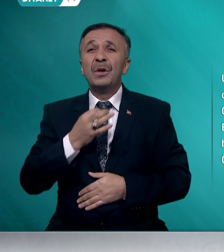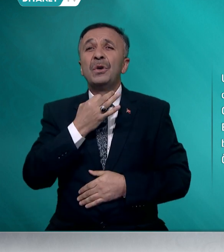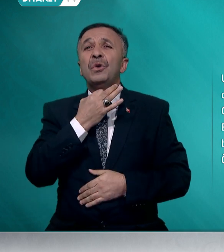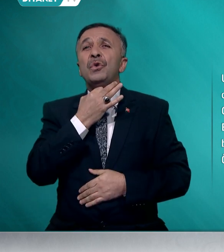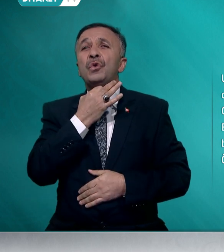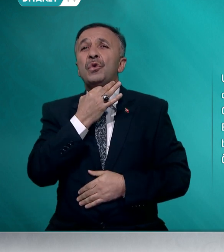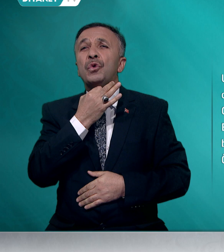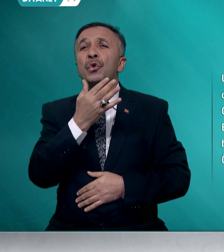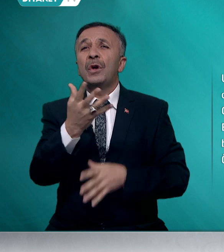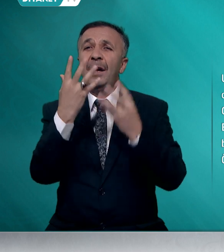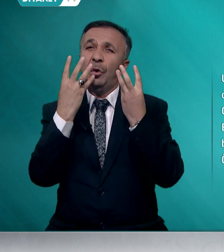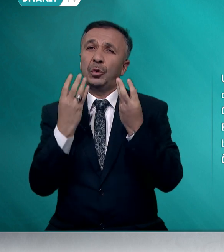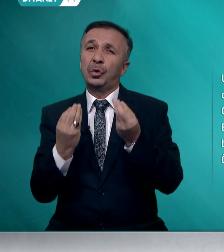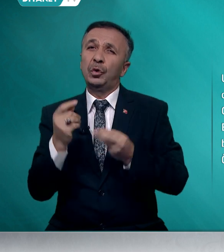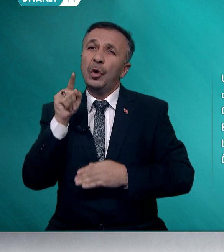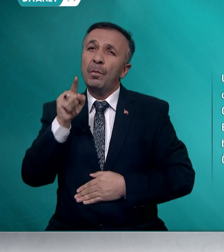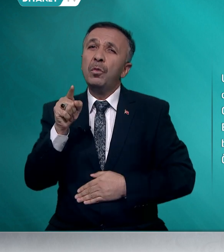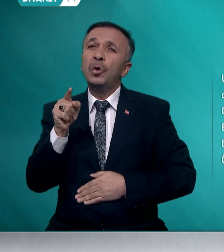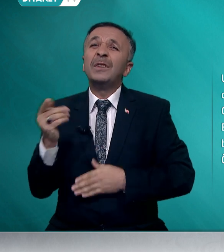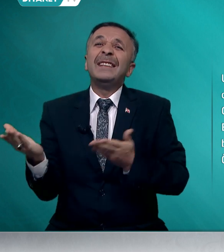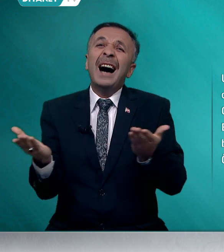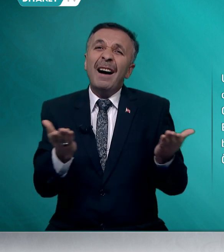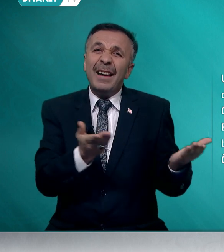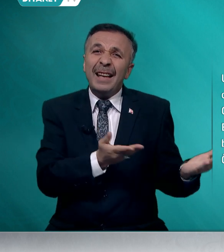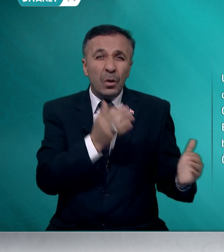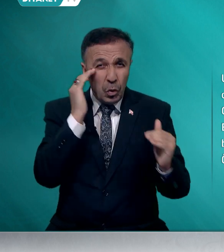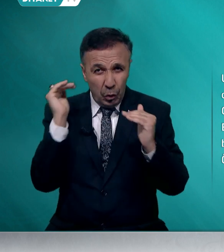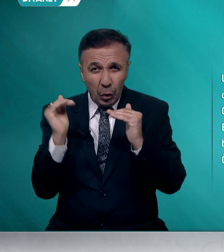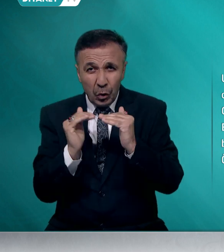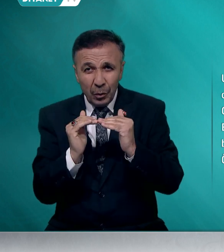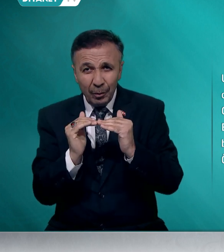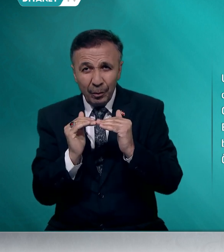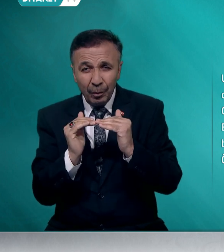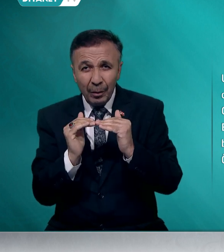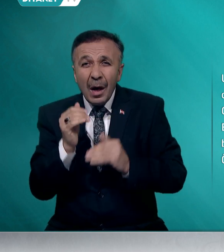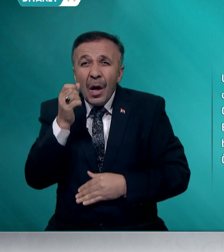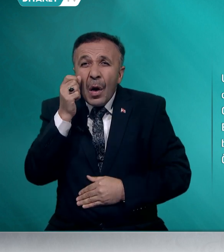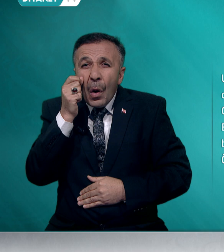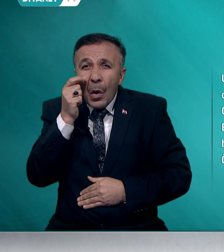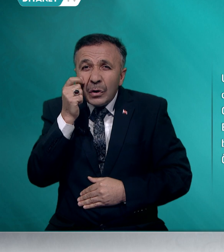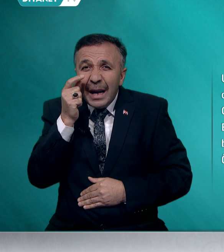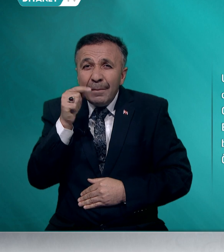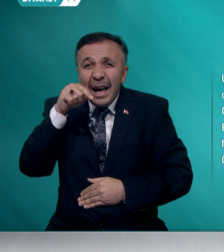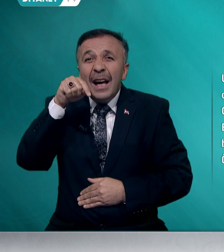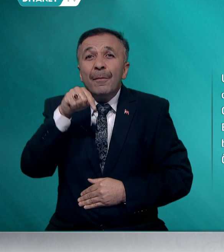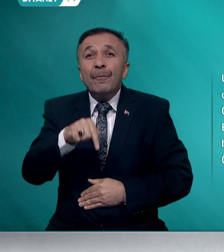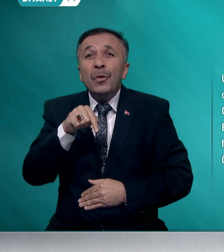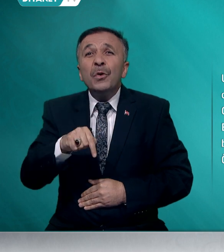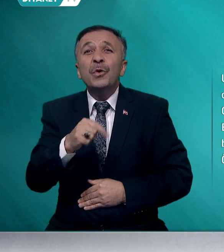Şükürler olsun bu davete uyduk. Özlemle bugünü